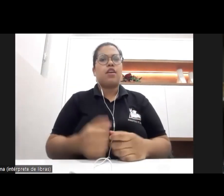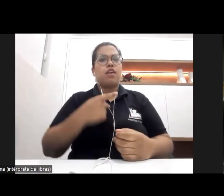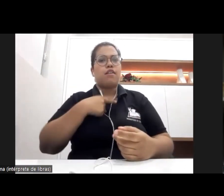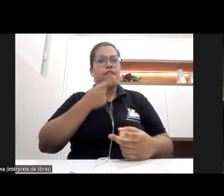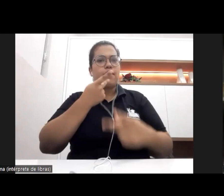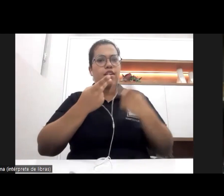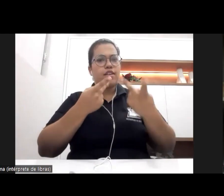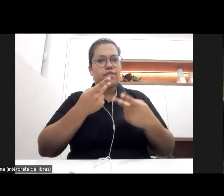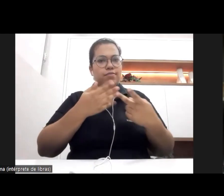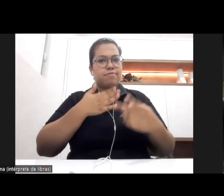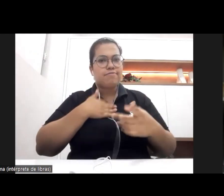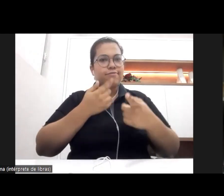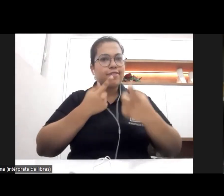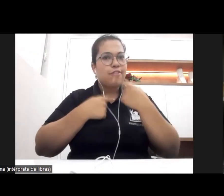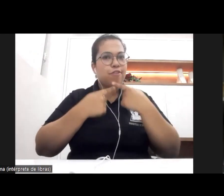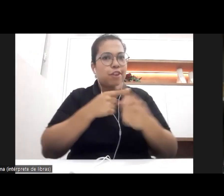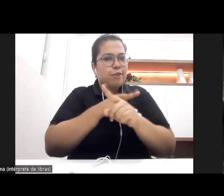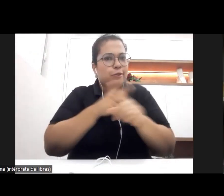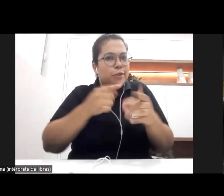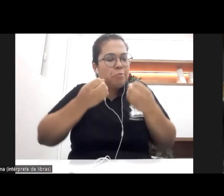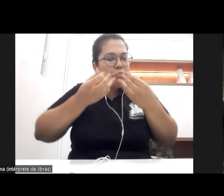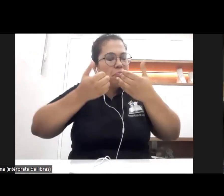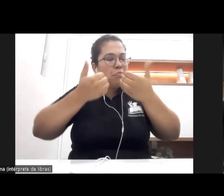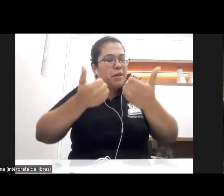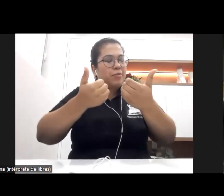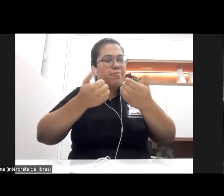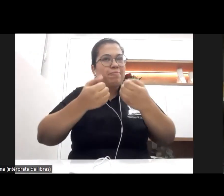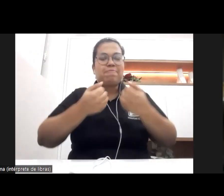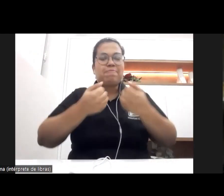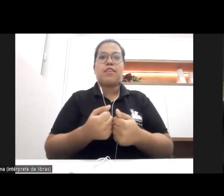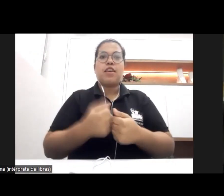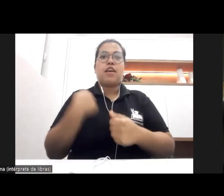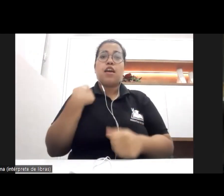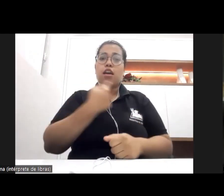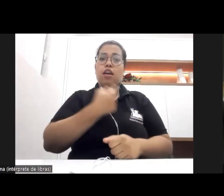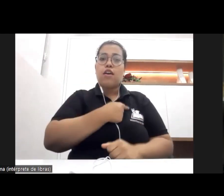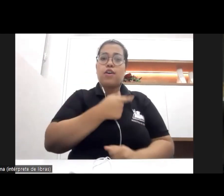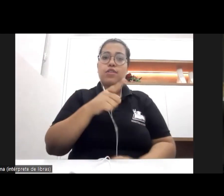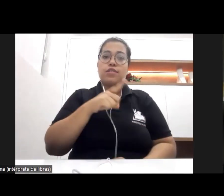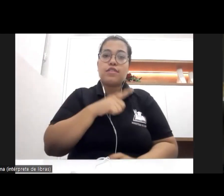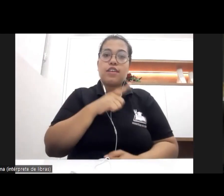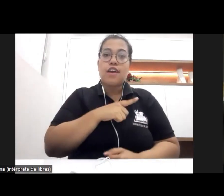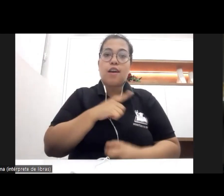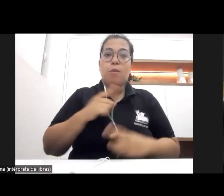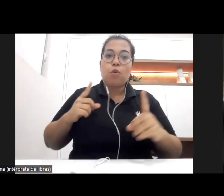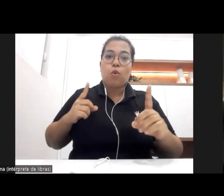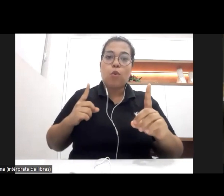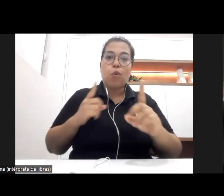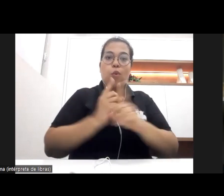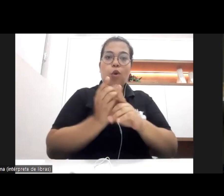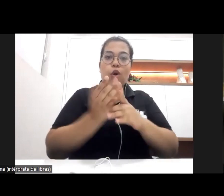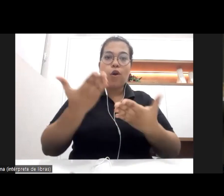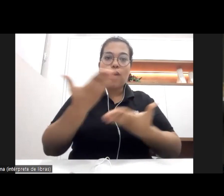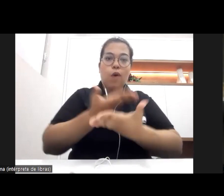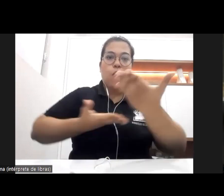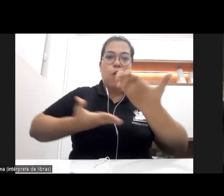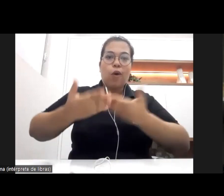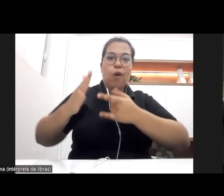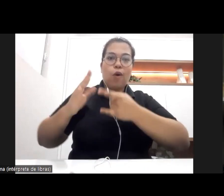estejam bem e que possamos ter um encontro bastante